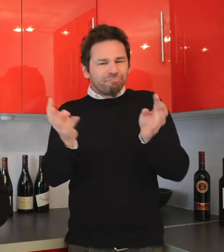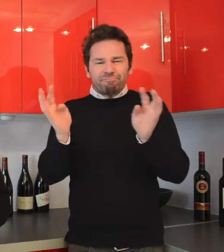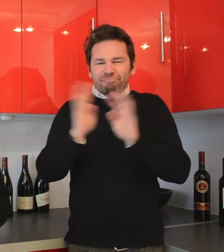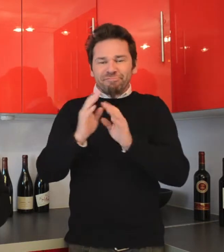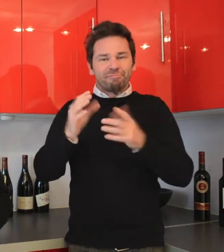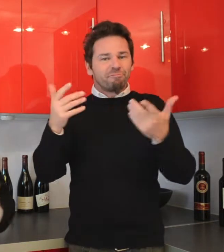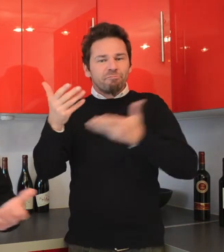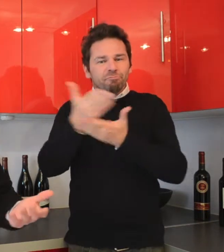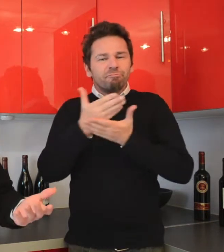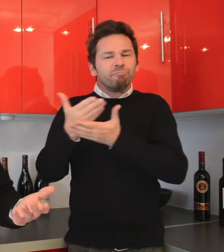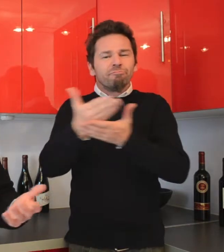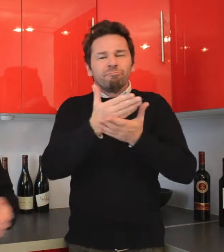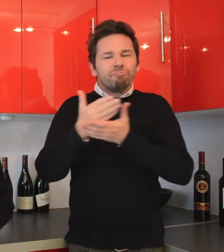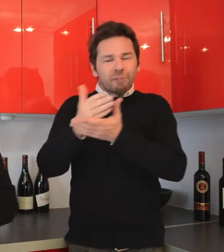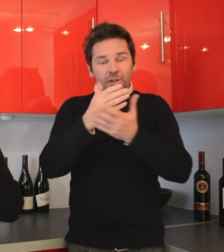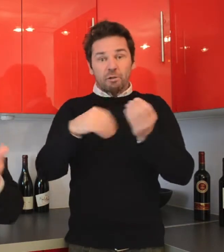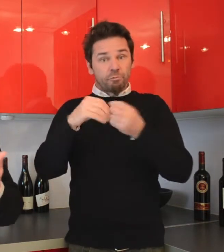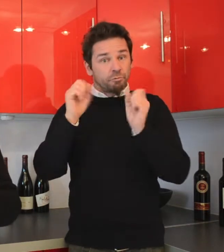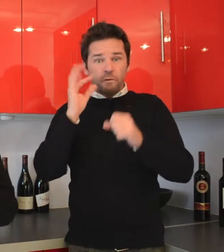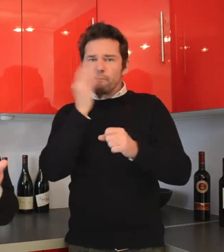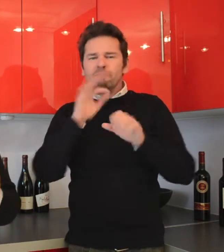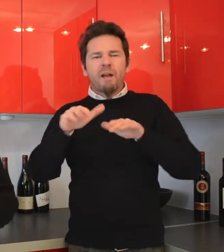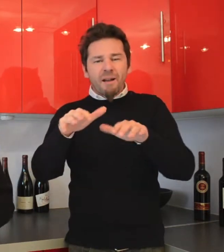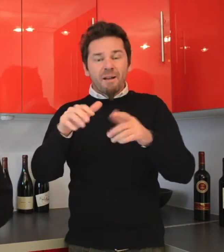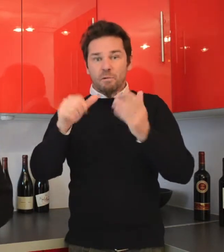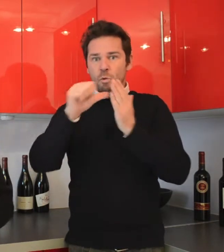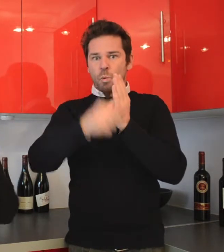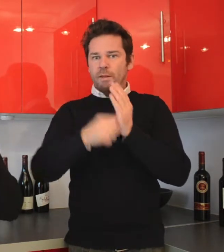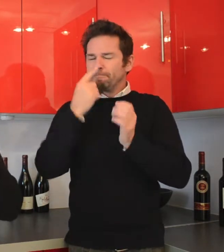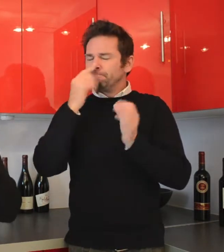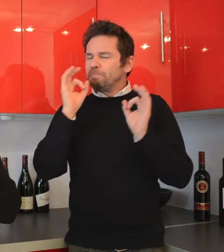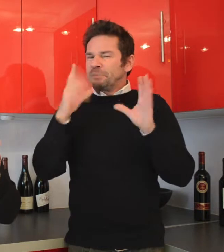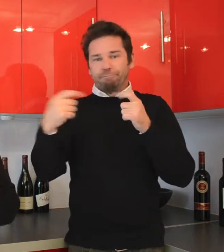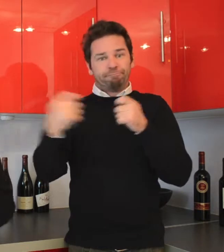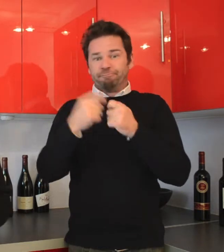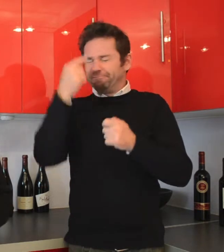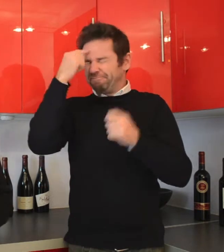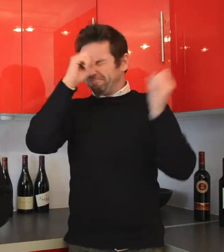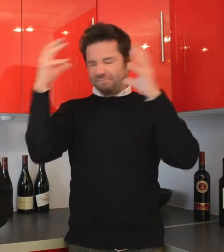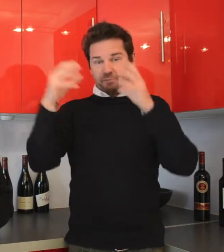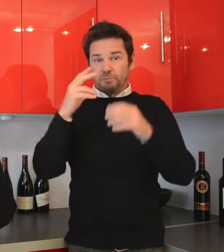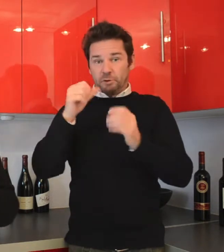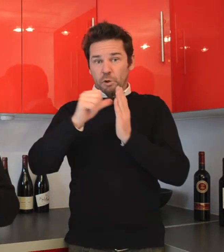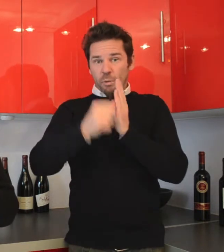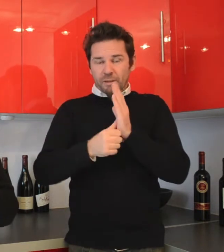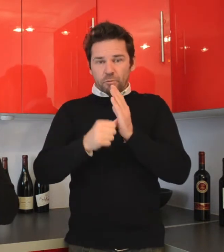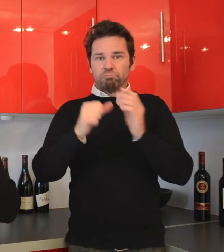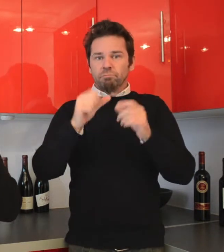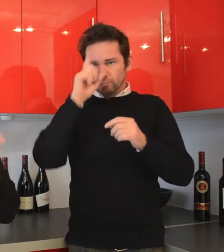par des fruits de mer, des huîtres. Je verrais bien des huîtres là-dessus, surtout ce petit goût citronné avec le